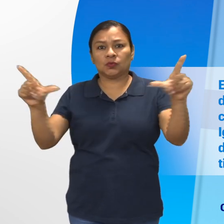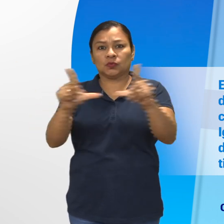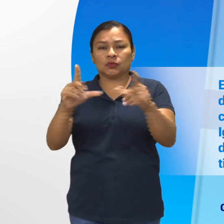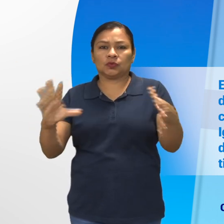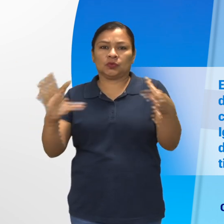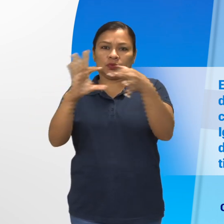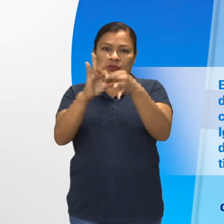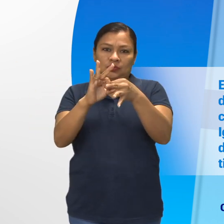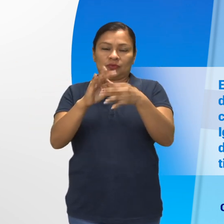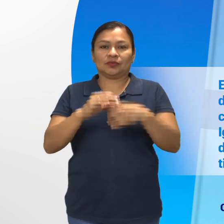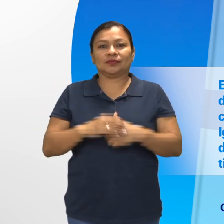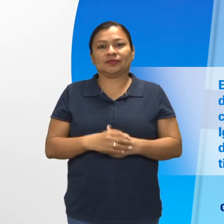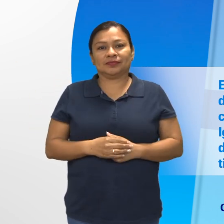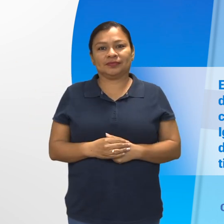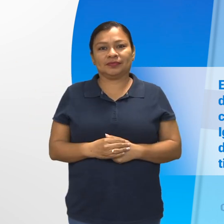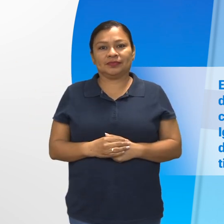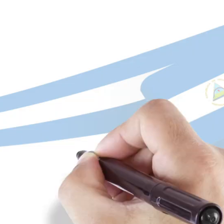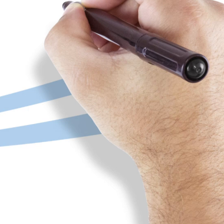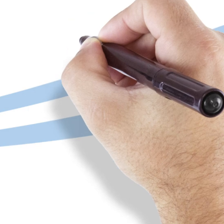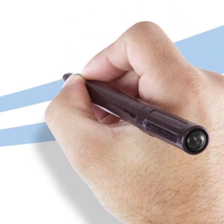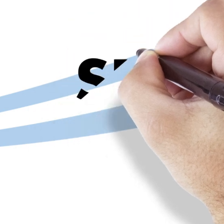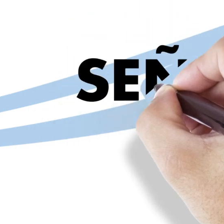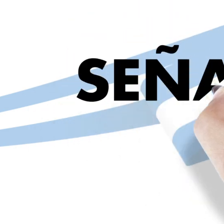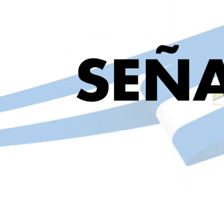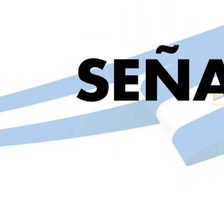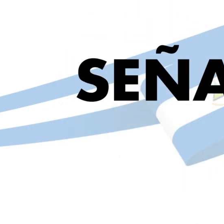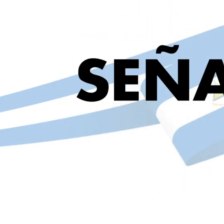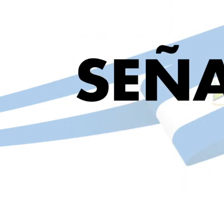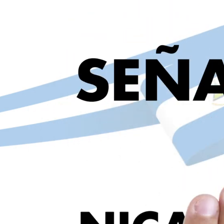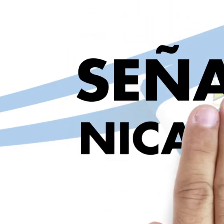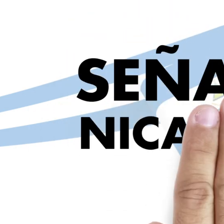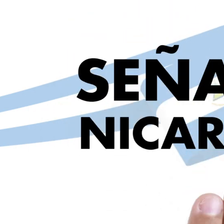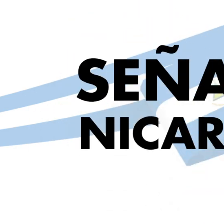Música Música Música